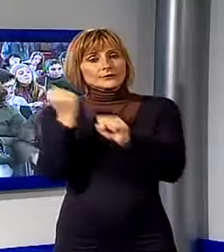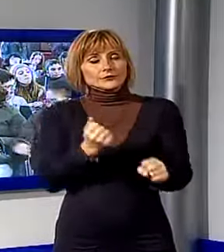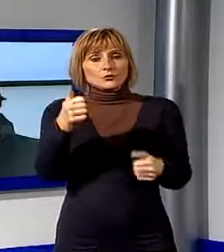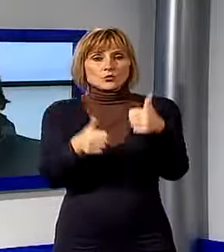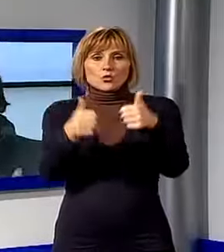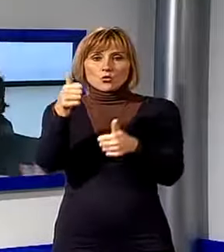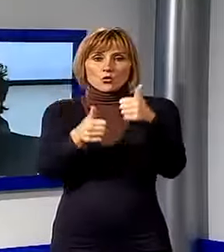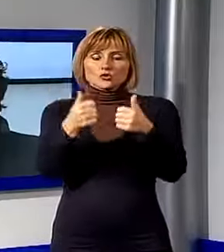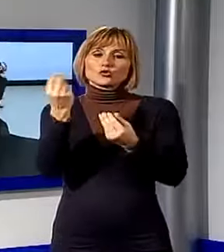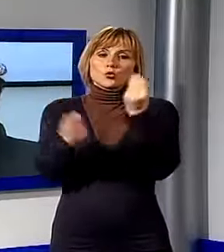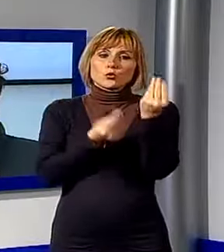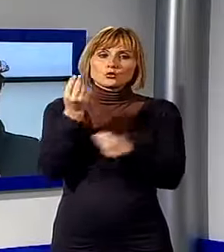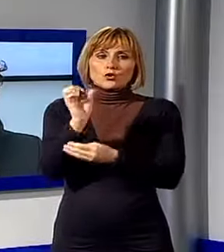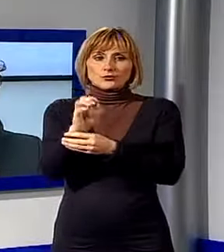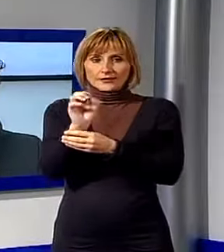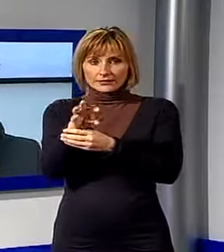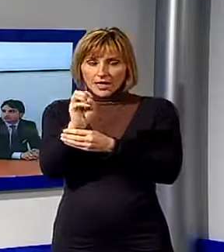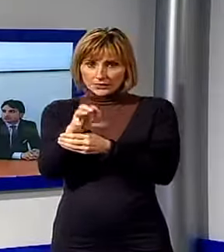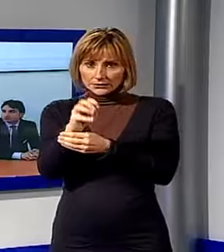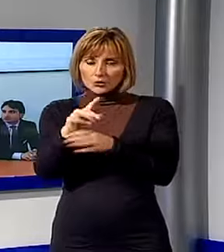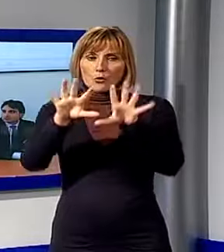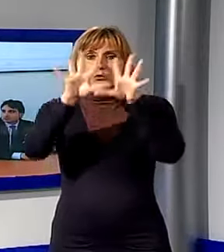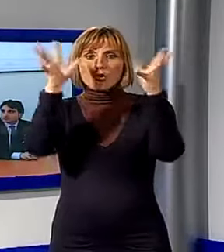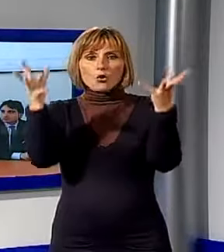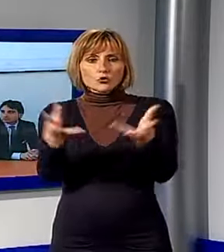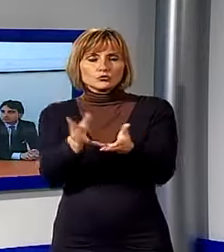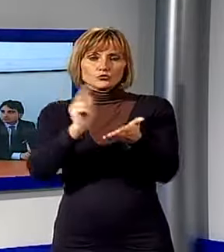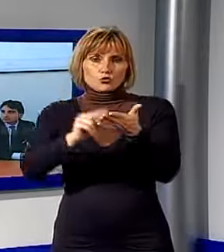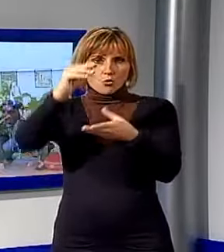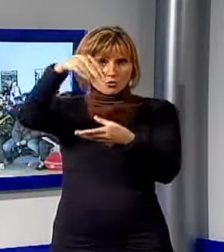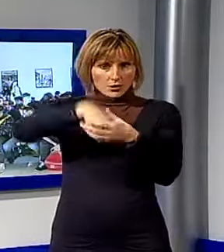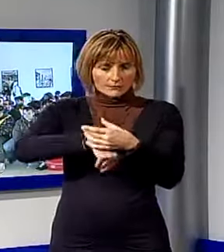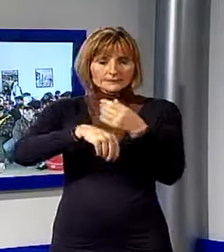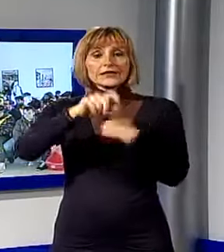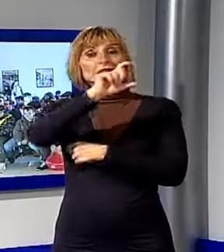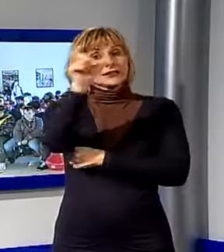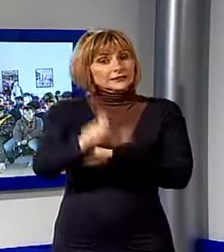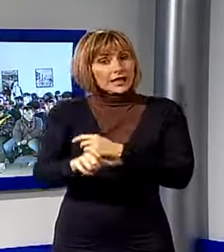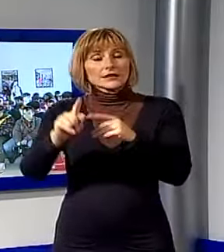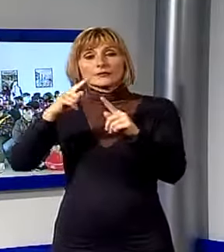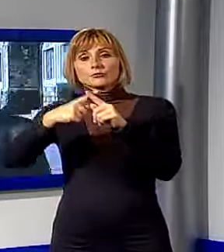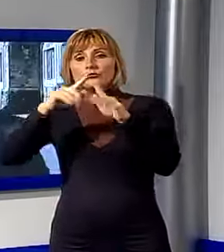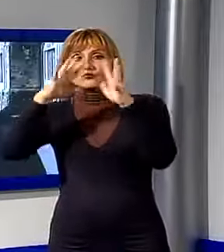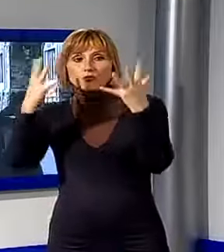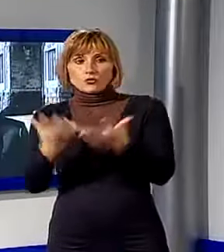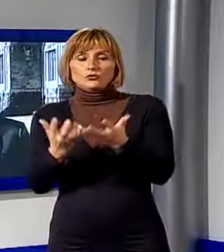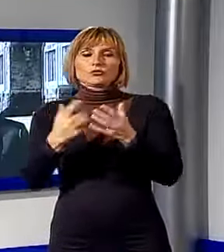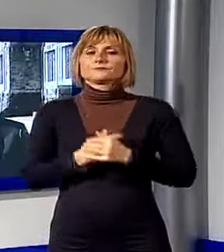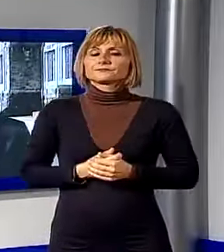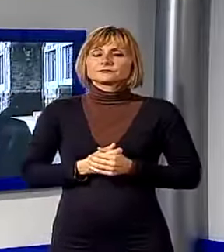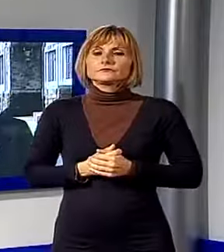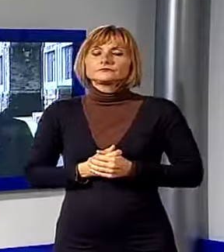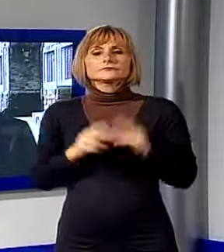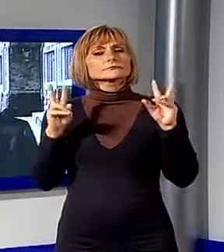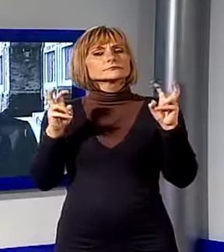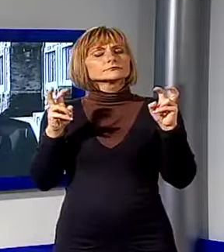concorso ludico didattico che Enel dedica al mondo della scuola in Italia e nel mondo. Il tema è quello delle energie rinnovabili, dello sviluppo